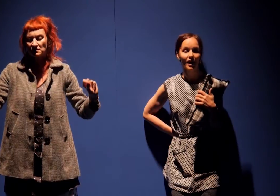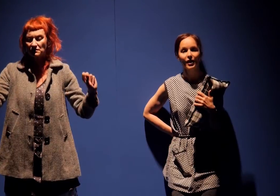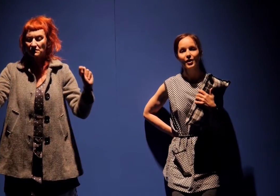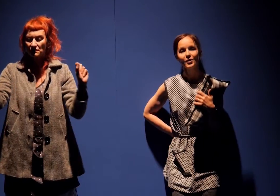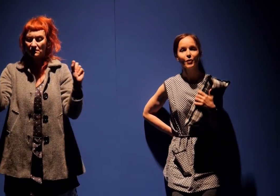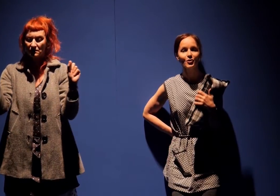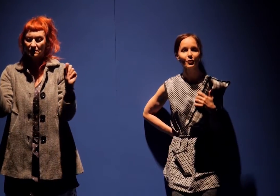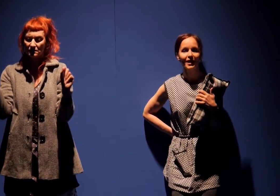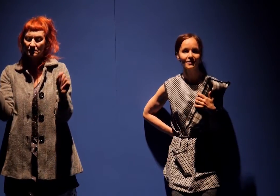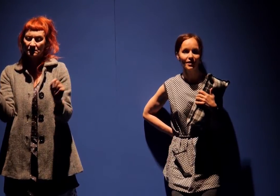Moi, je dois rester.